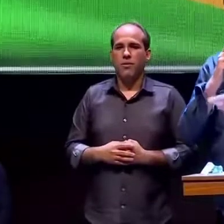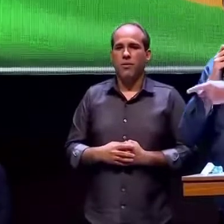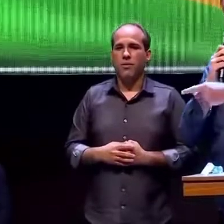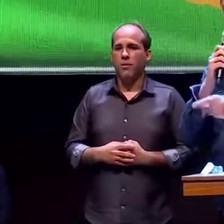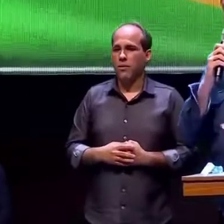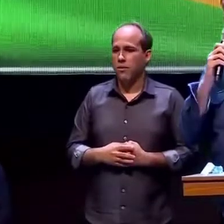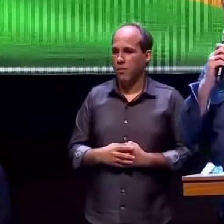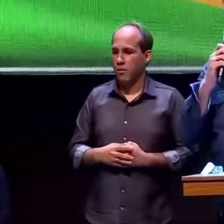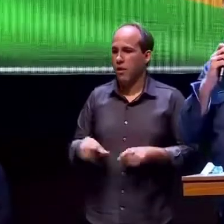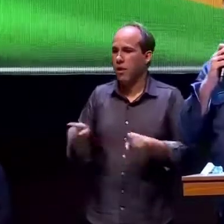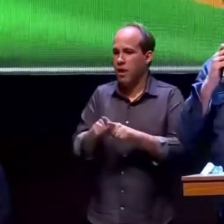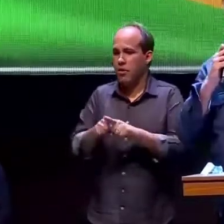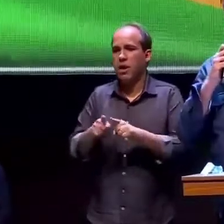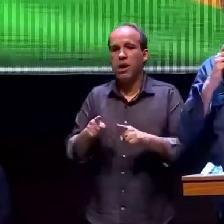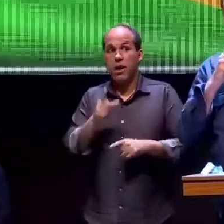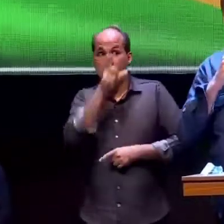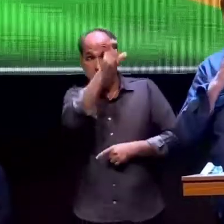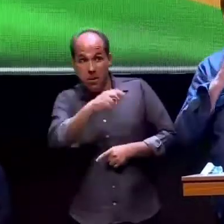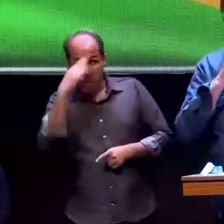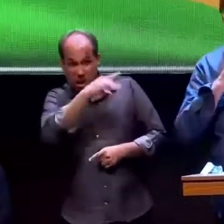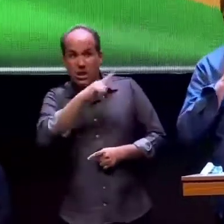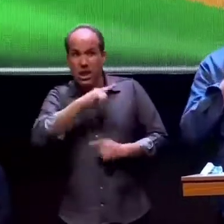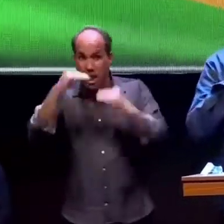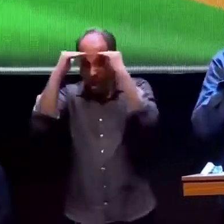que respeita seus militares